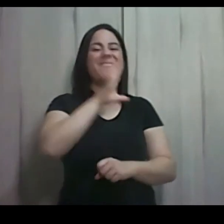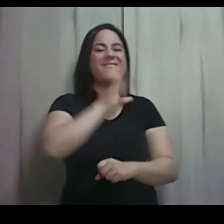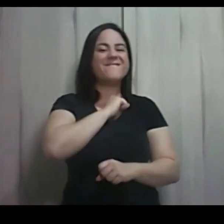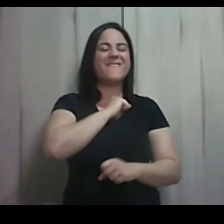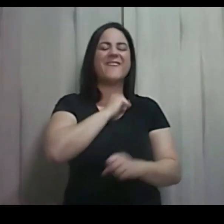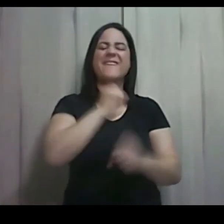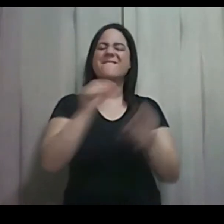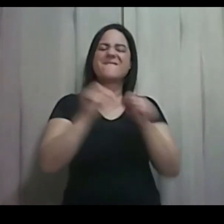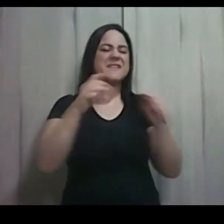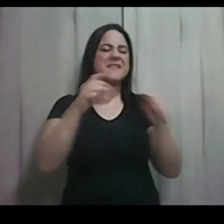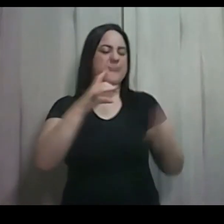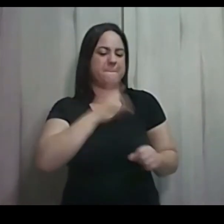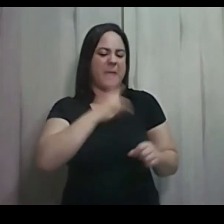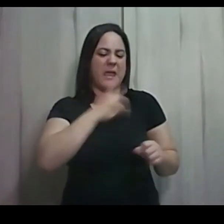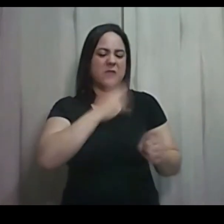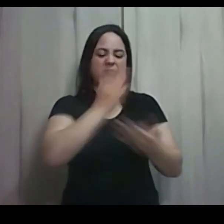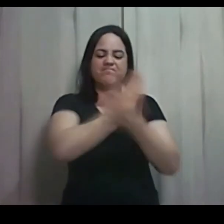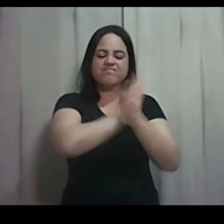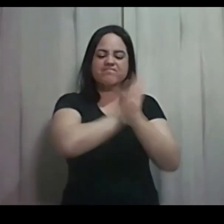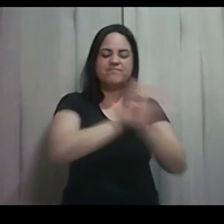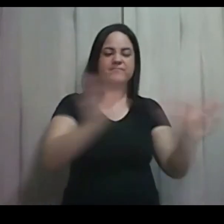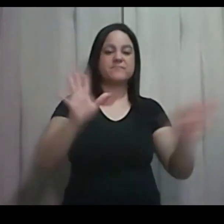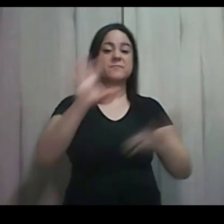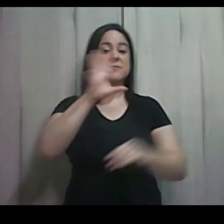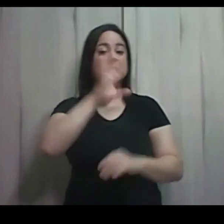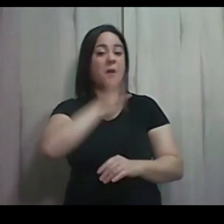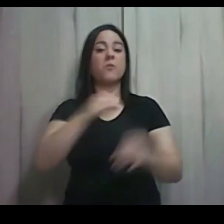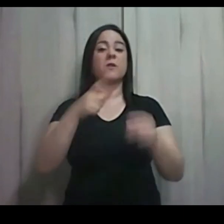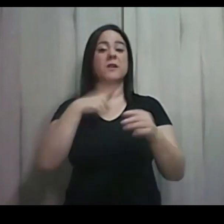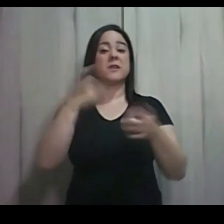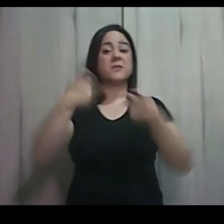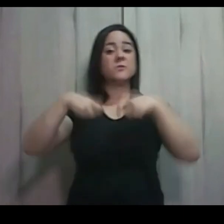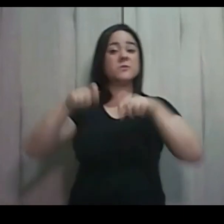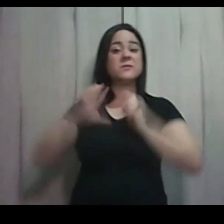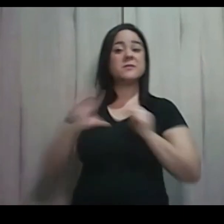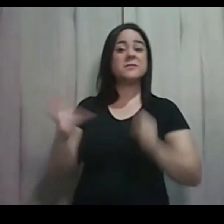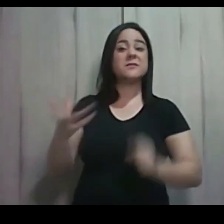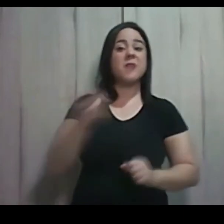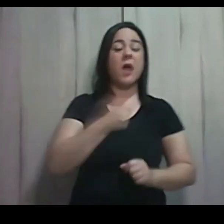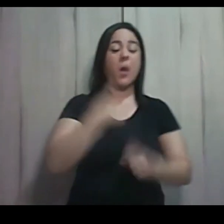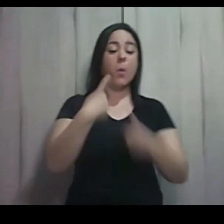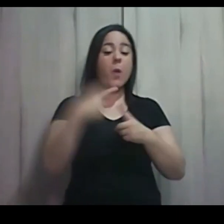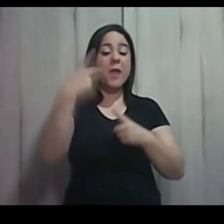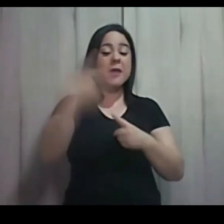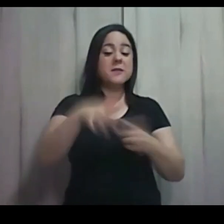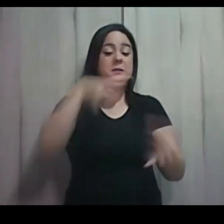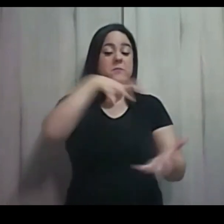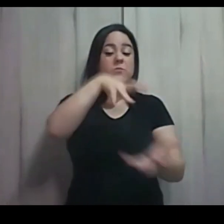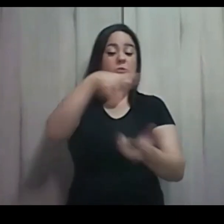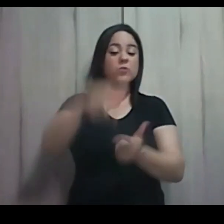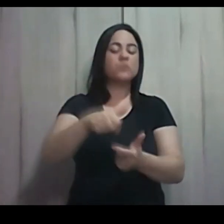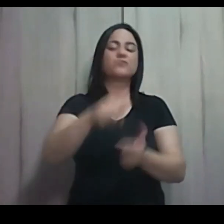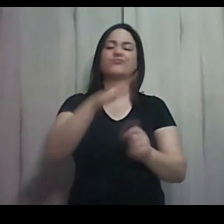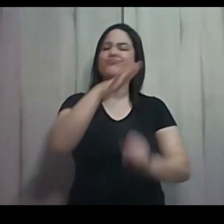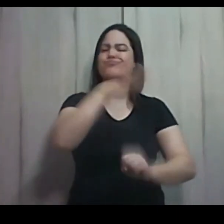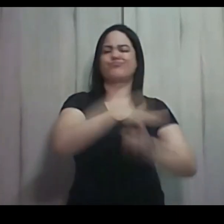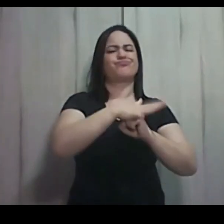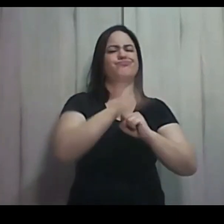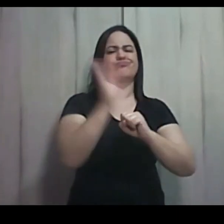O amor que nos levará à redenção. Porque este mundo aqui, ele jaz numa liga. Só há uma forma de se livrar